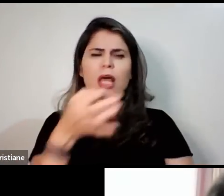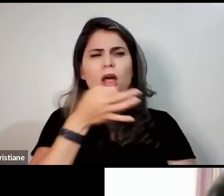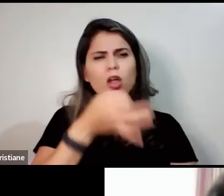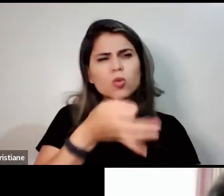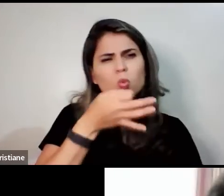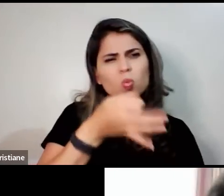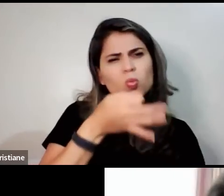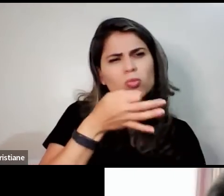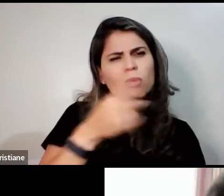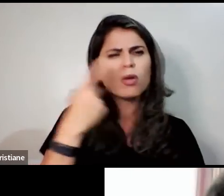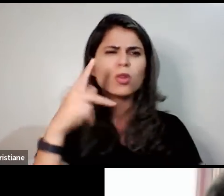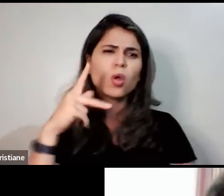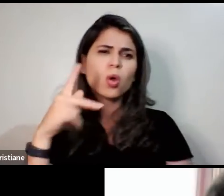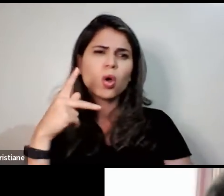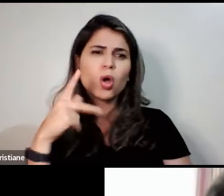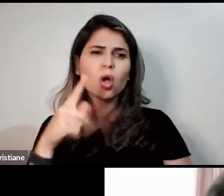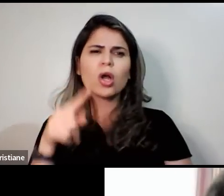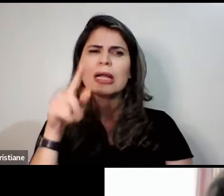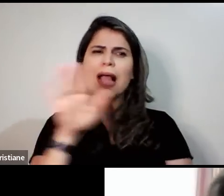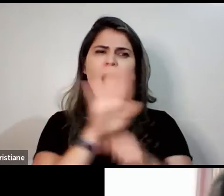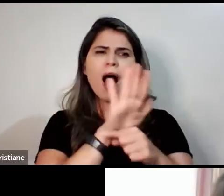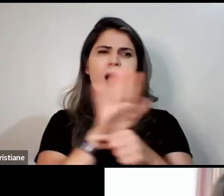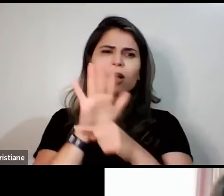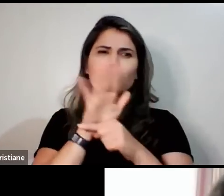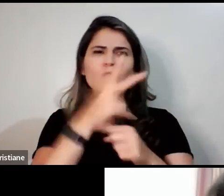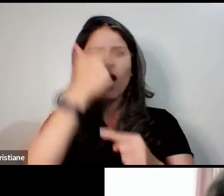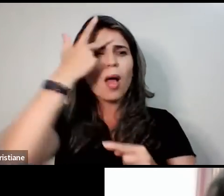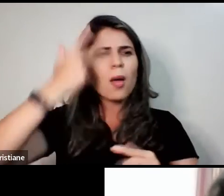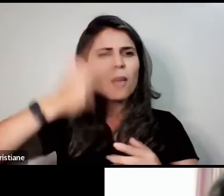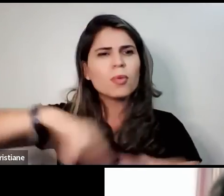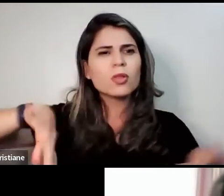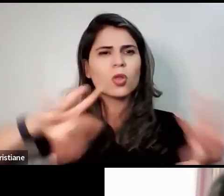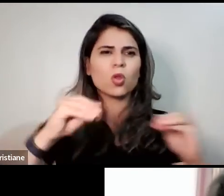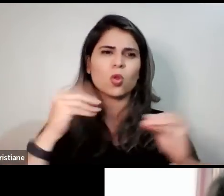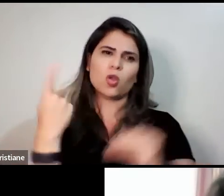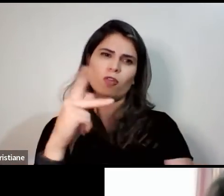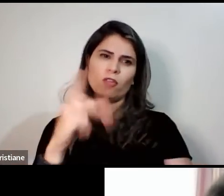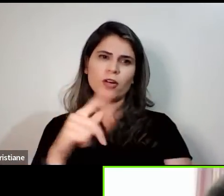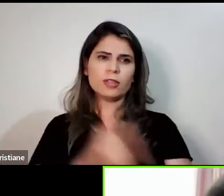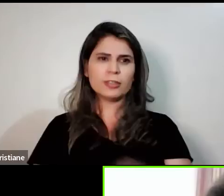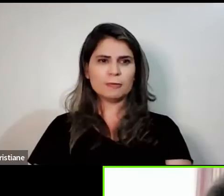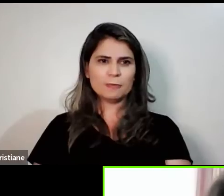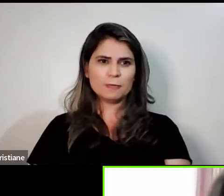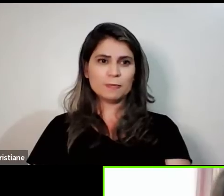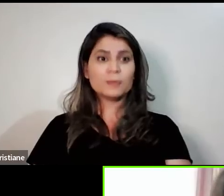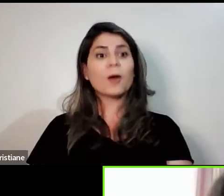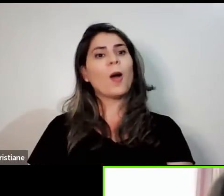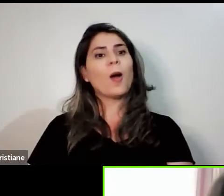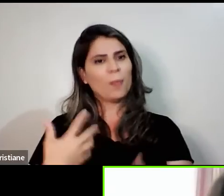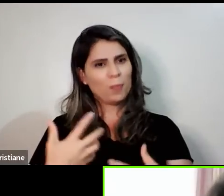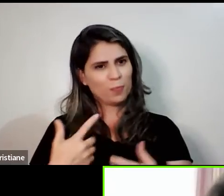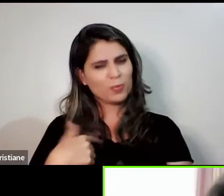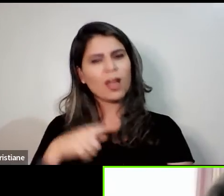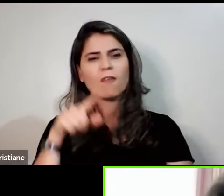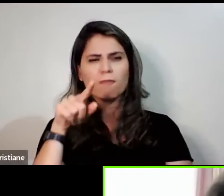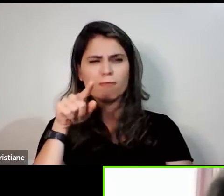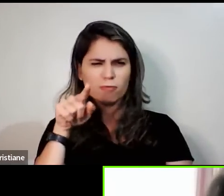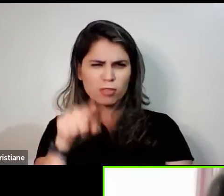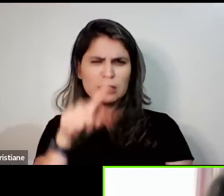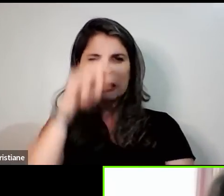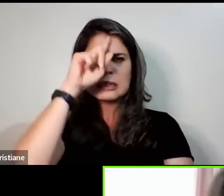podem realmente ficar até o final da palestra e tomar uma boa decisão como você? O conselho que eu dou é que experimentem.